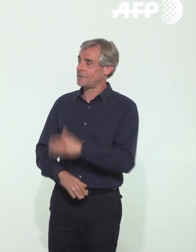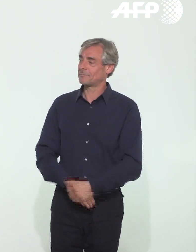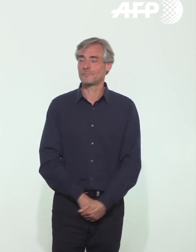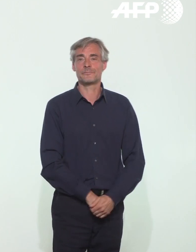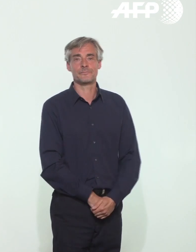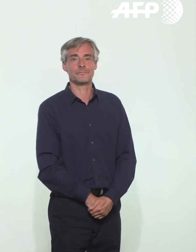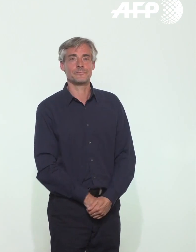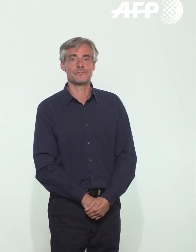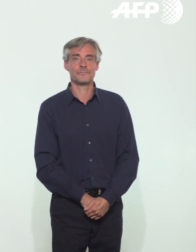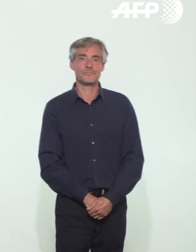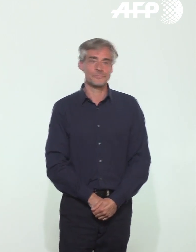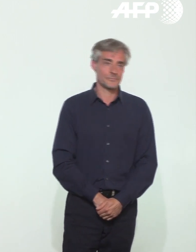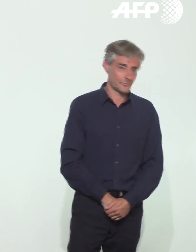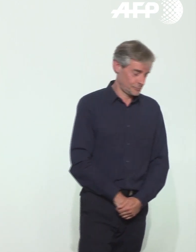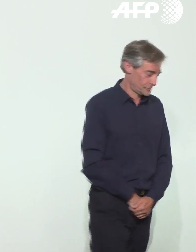Je vous remercie.